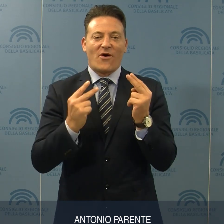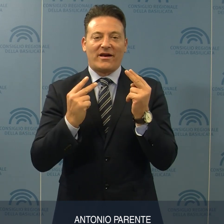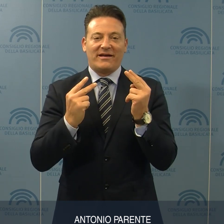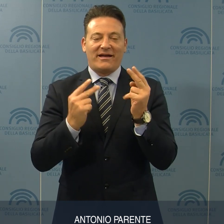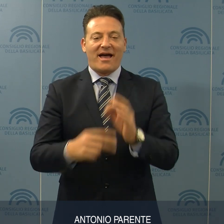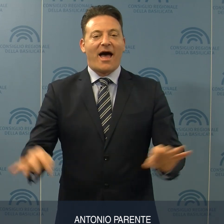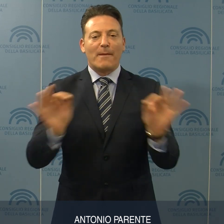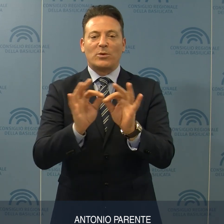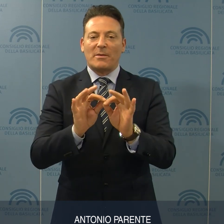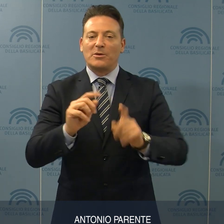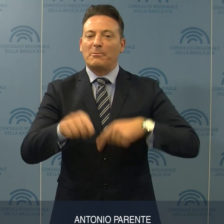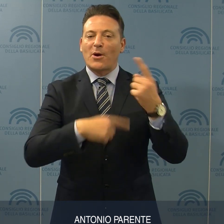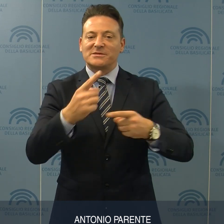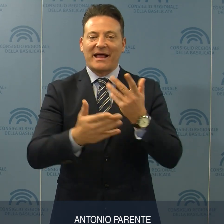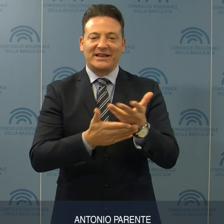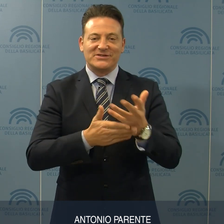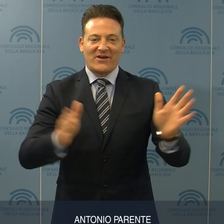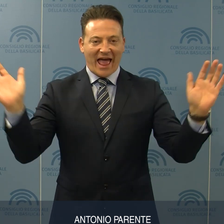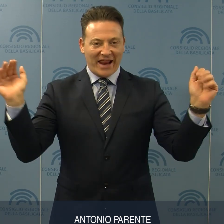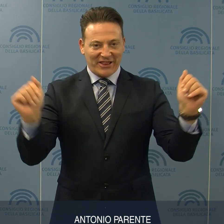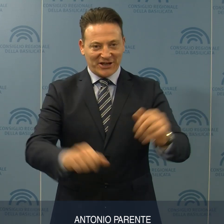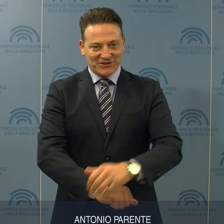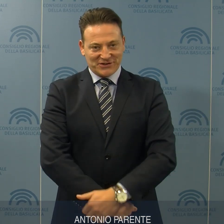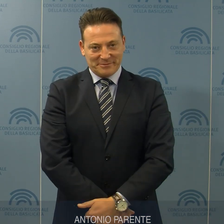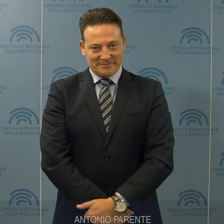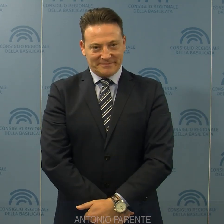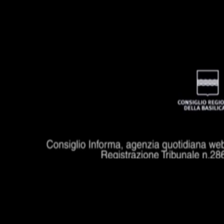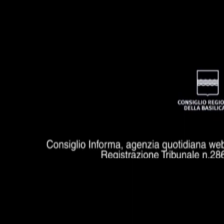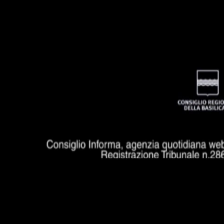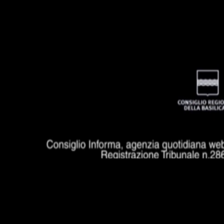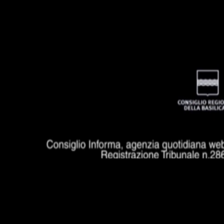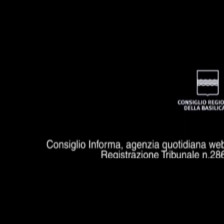'attenzione prestata, l'appuntamento alla prossima edizione.